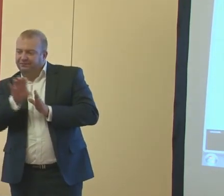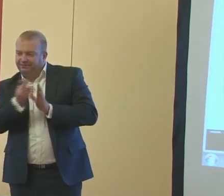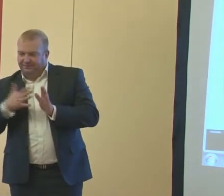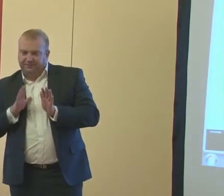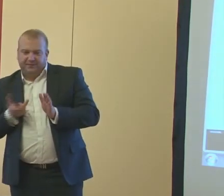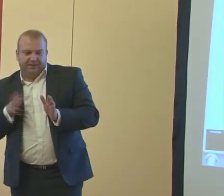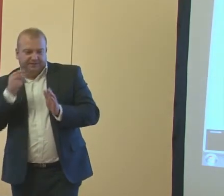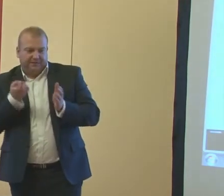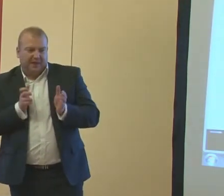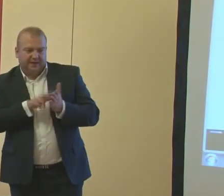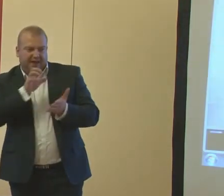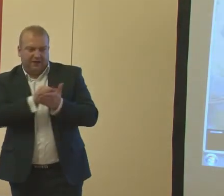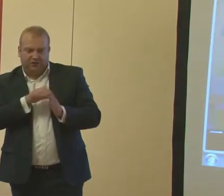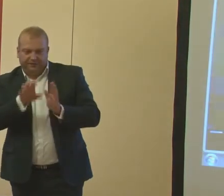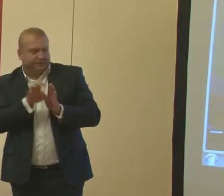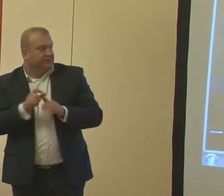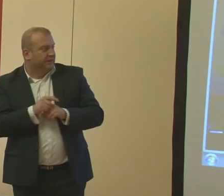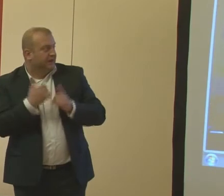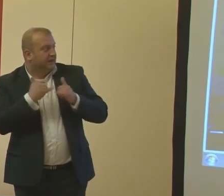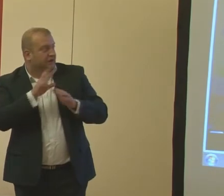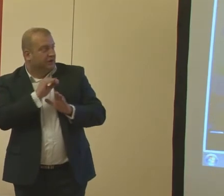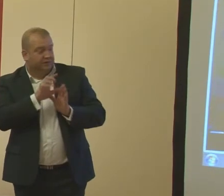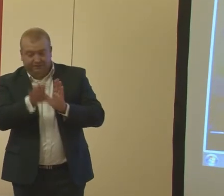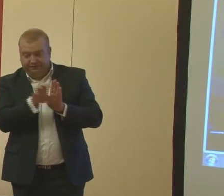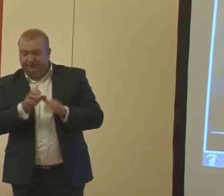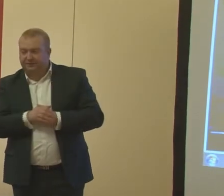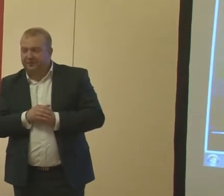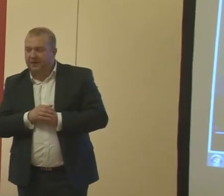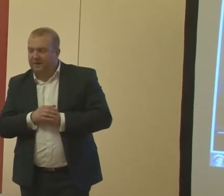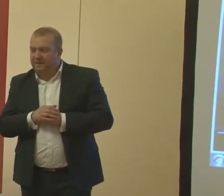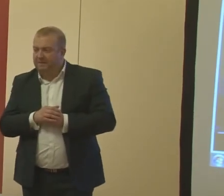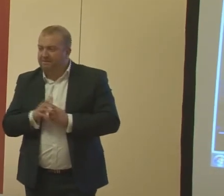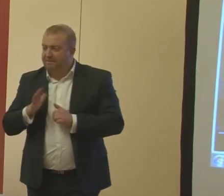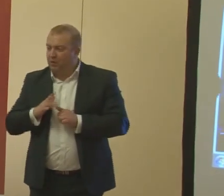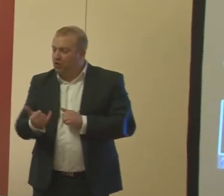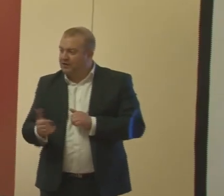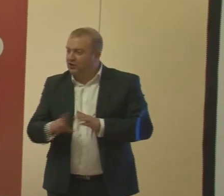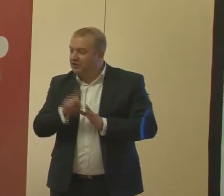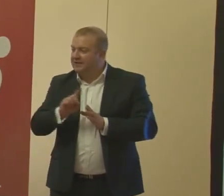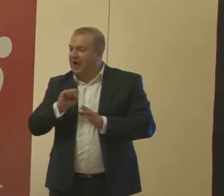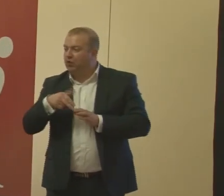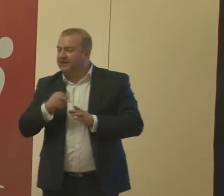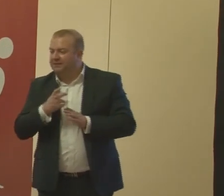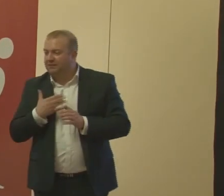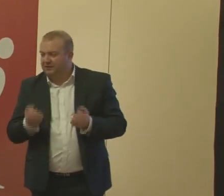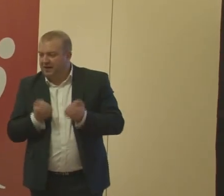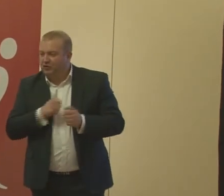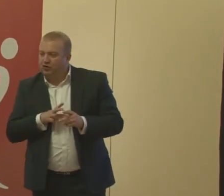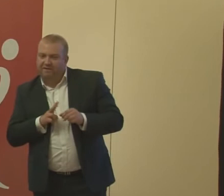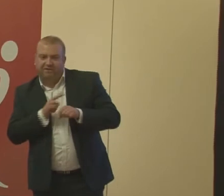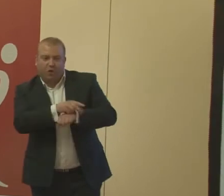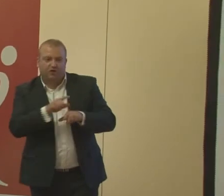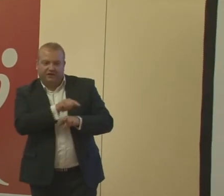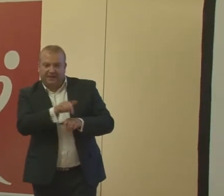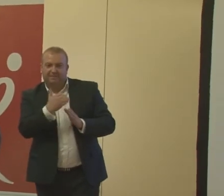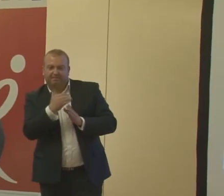hospitowali tą lekcję inni. Nauczyciele było również dziecko z autyzmem, które po prostu staraliśmy jakoś włączyć się